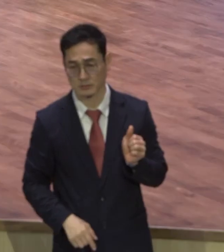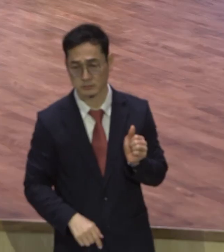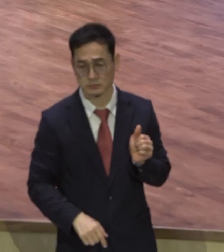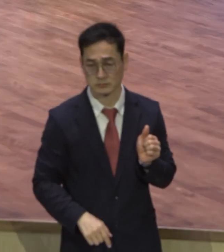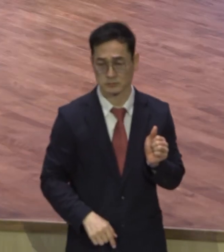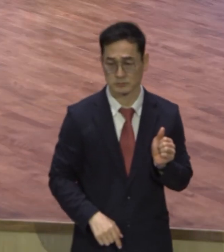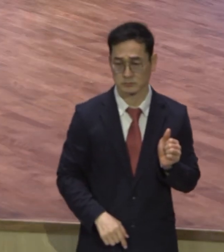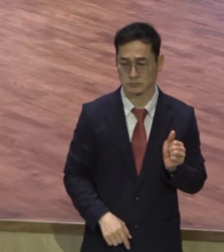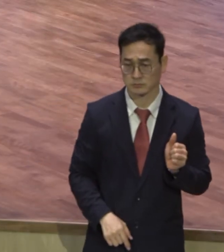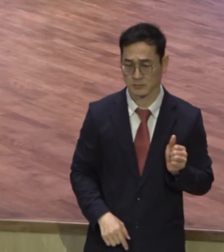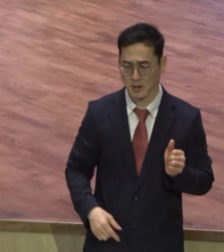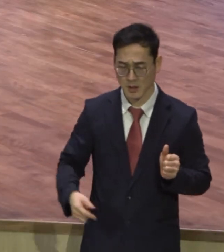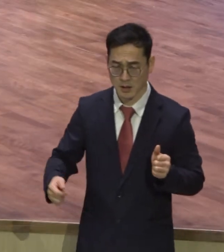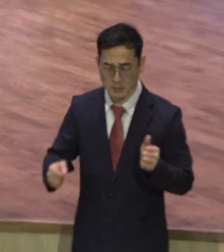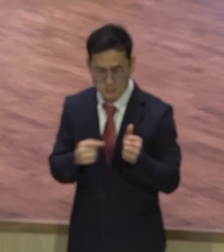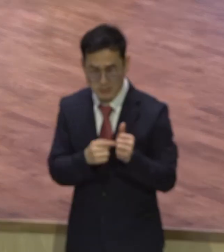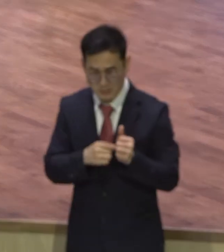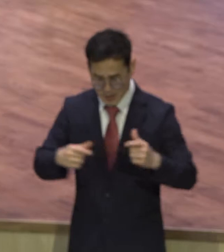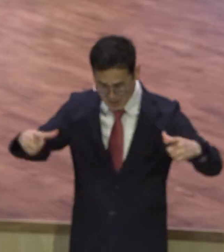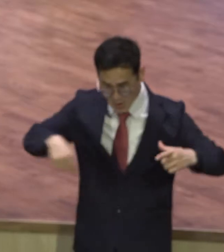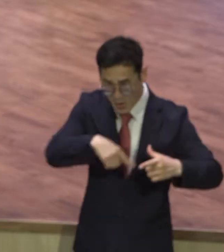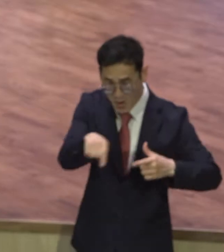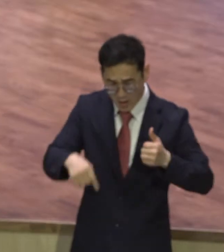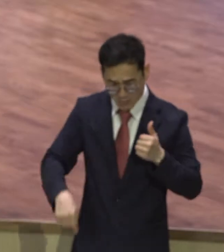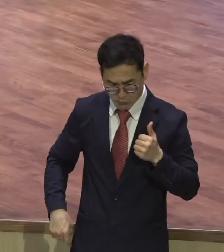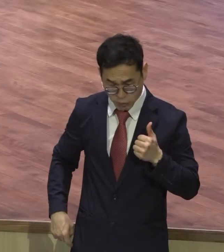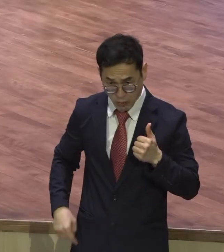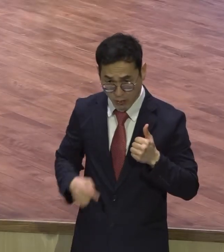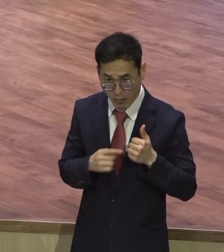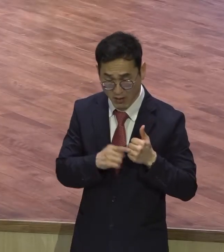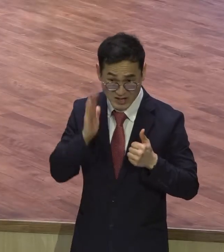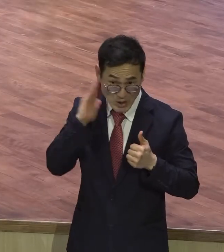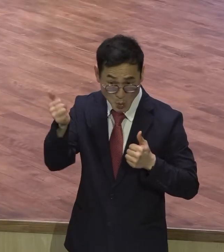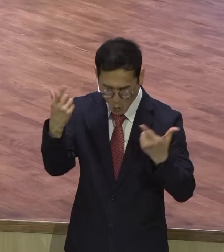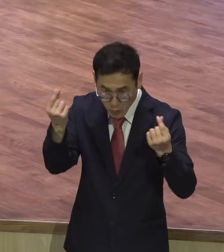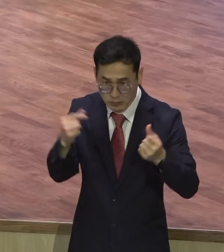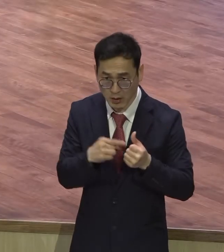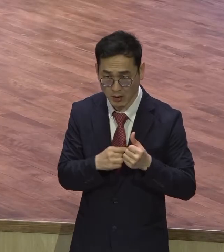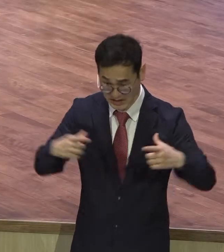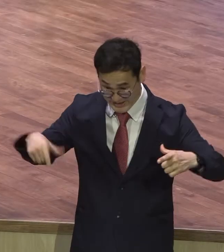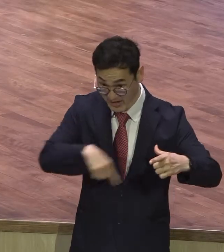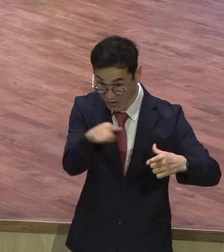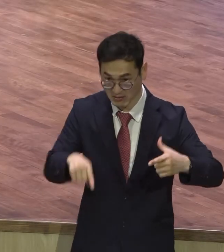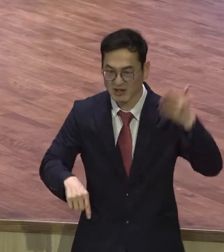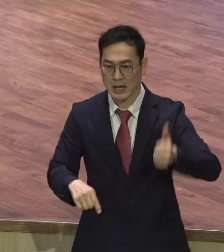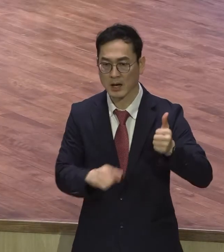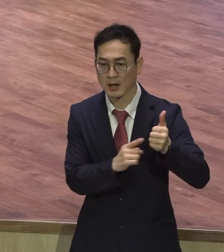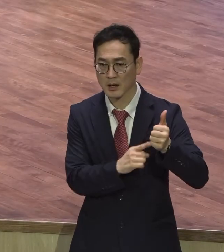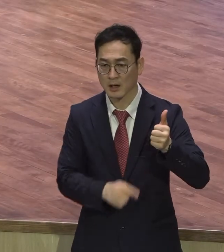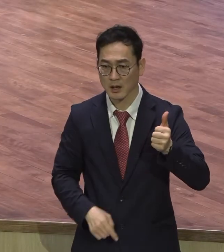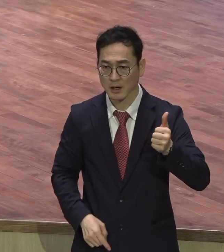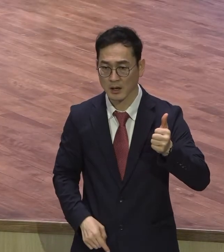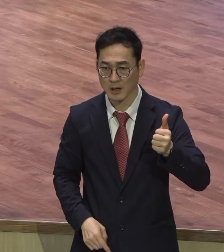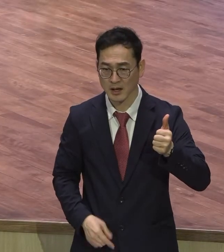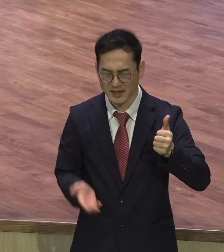가분하면서 네가 대통령이잖아요. 제가 다 동지하는데 그 한 사람 한 사람 식민지는